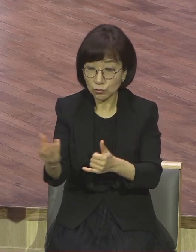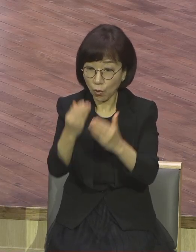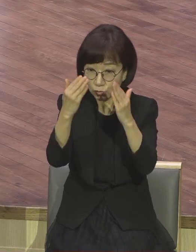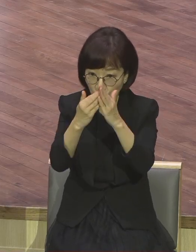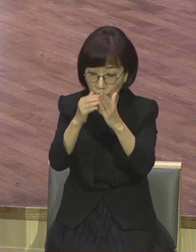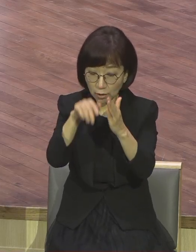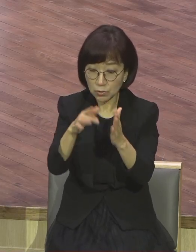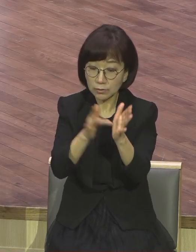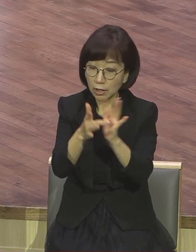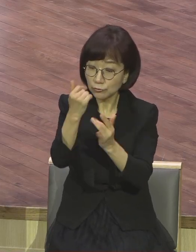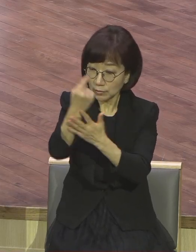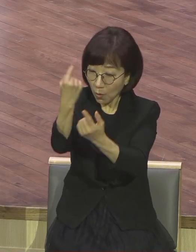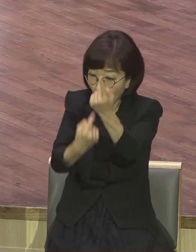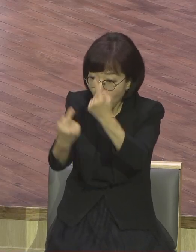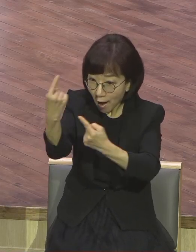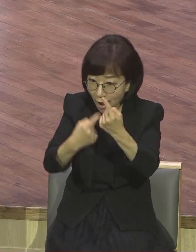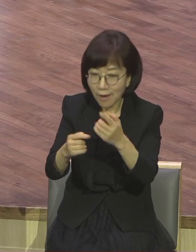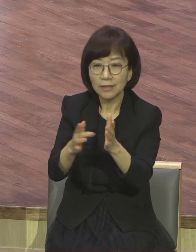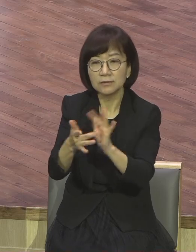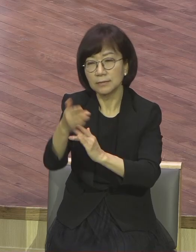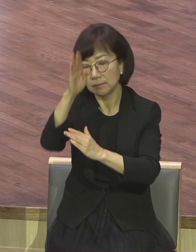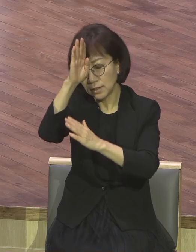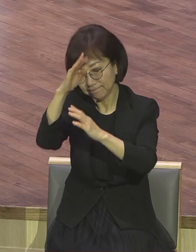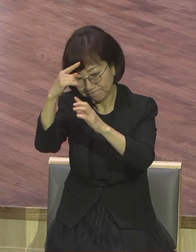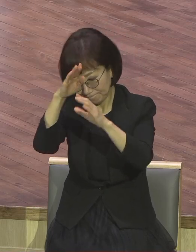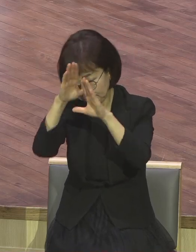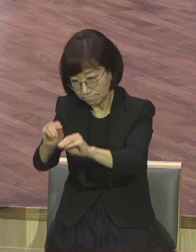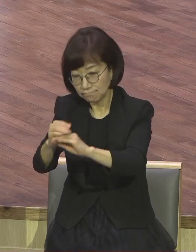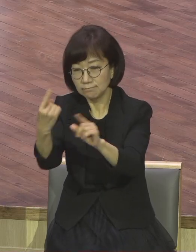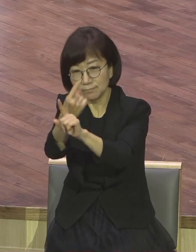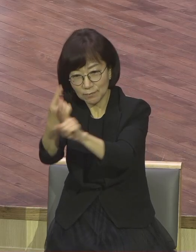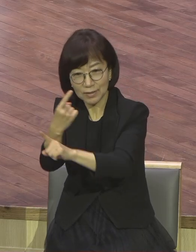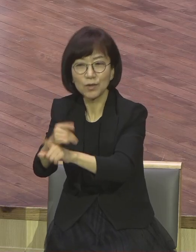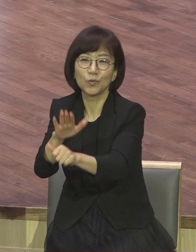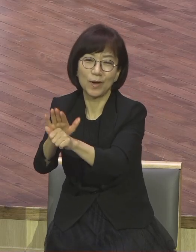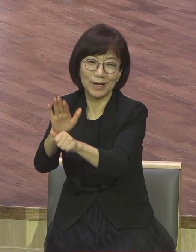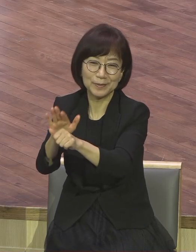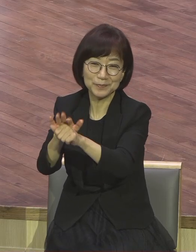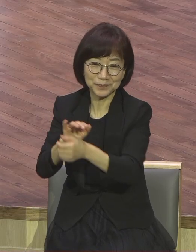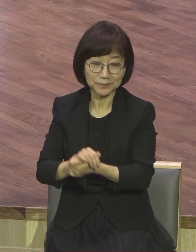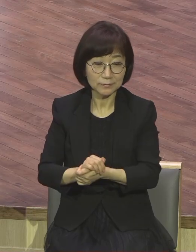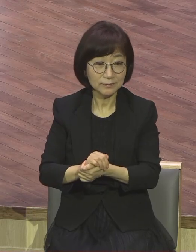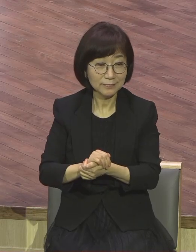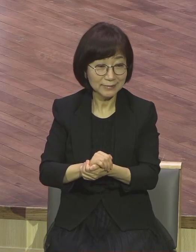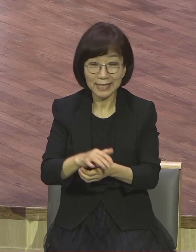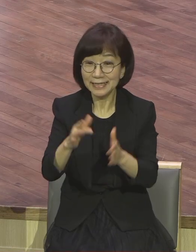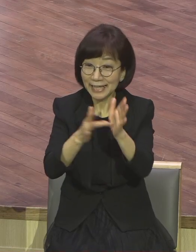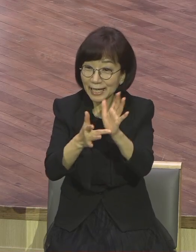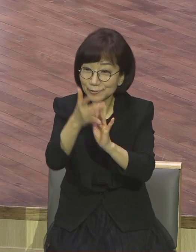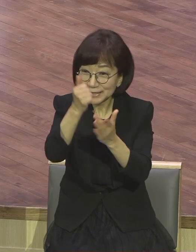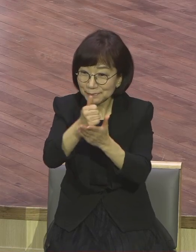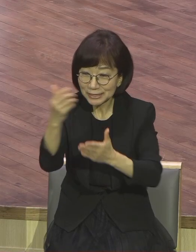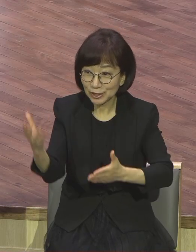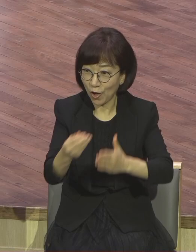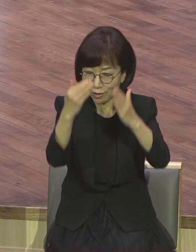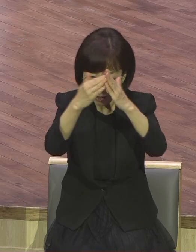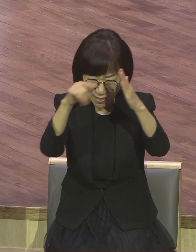예수님께서 성전을 깨끗이 하신 후에 하신 사역이 있습니다. 그 말씀 보면 교회의 본질적